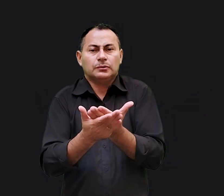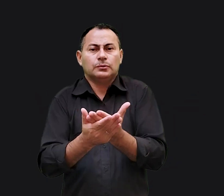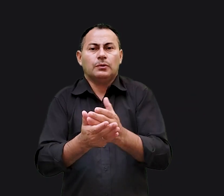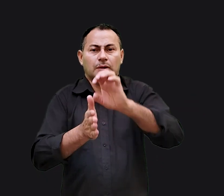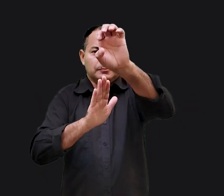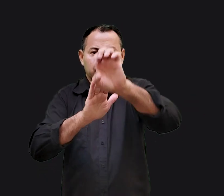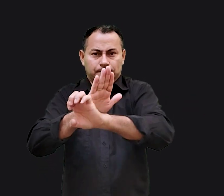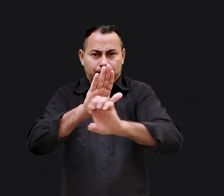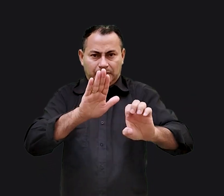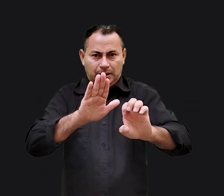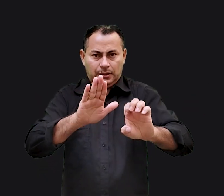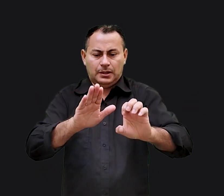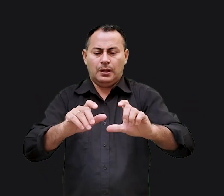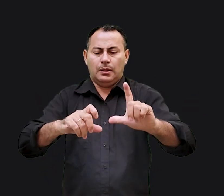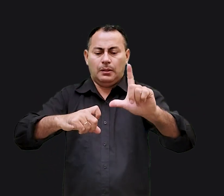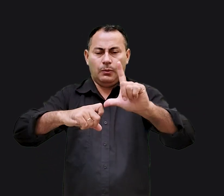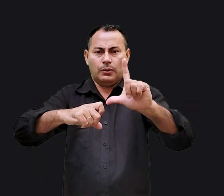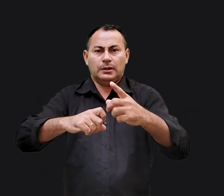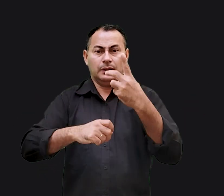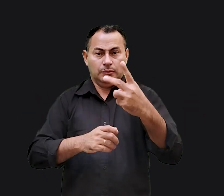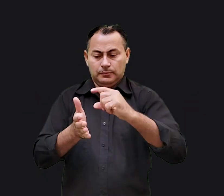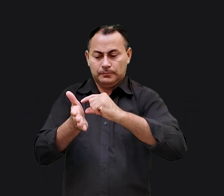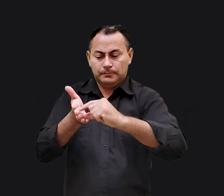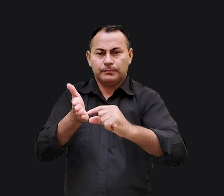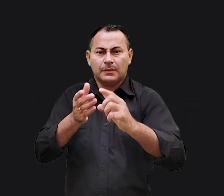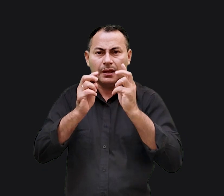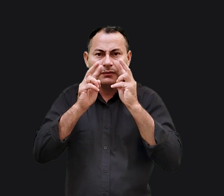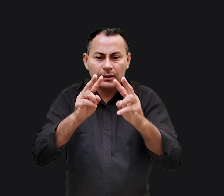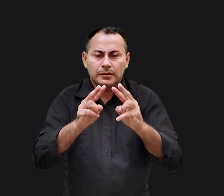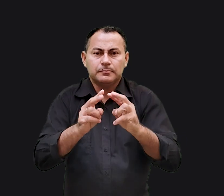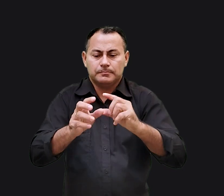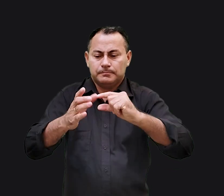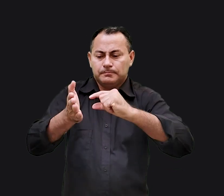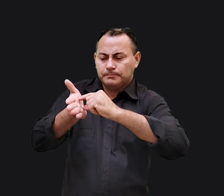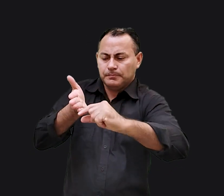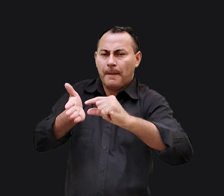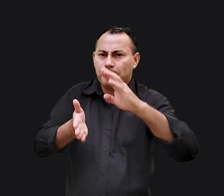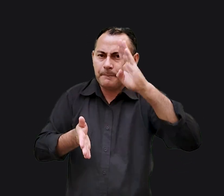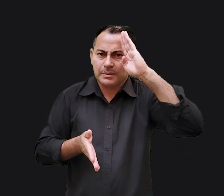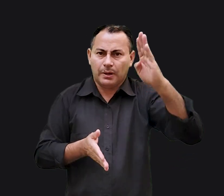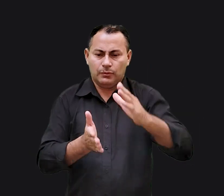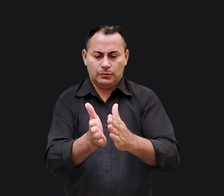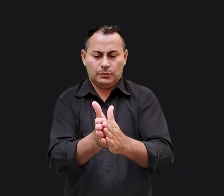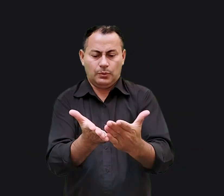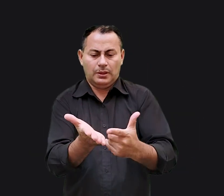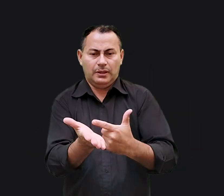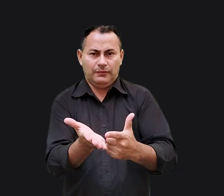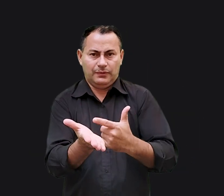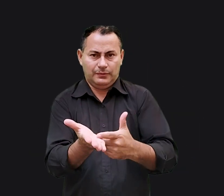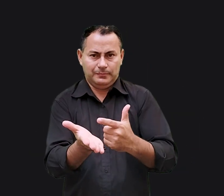Evangelho de Lucas. Esses dois versículos que acabei de ler são considerados os versículos chaves do livro.